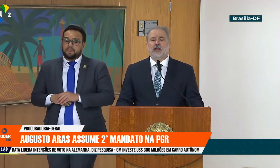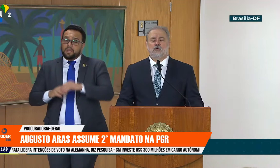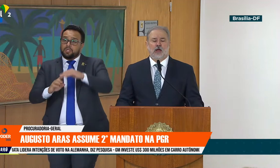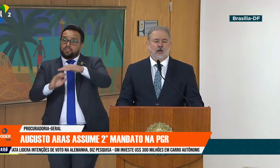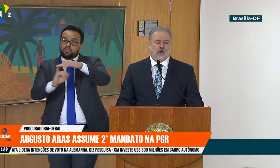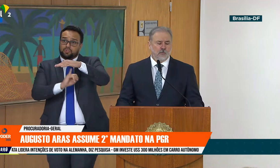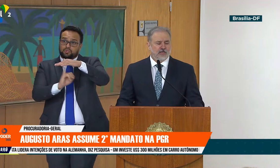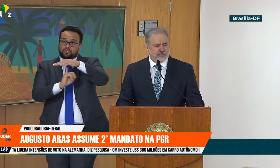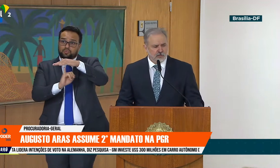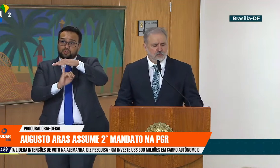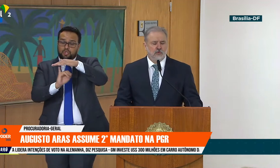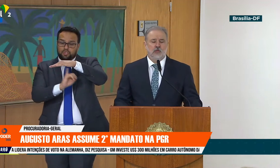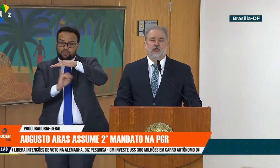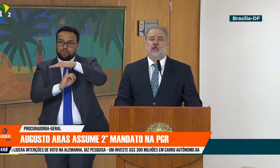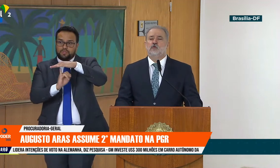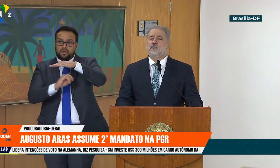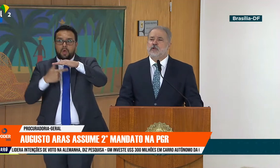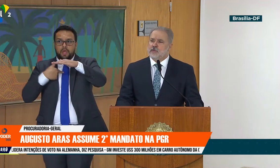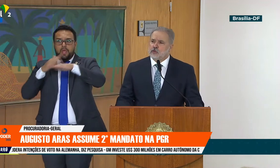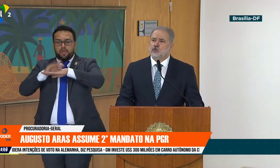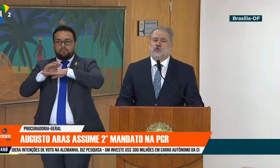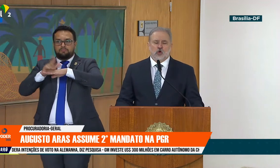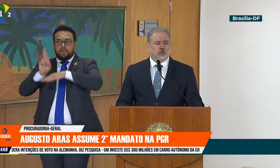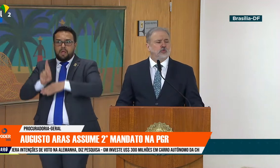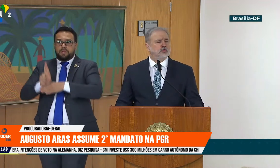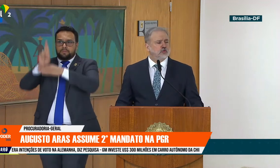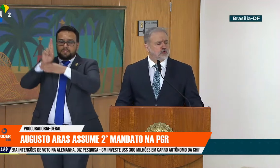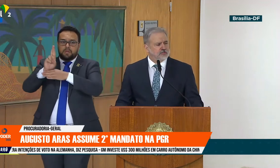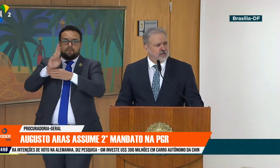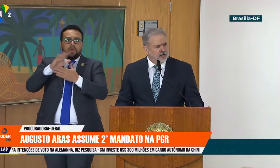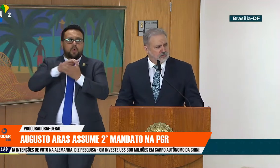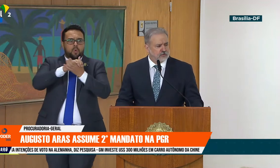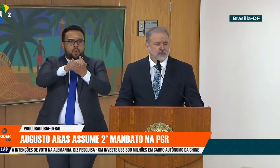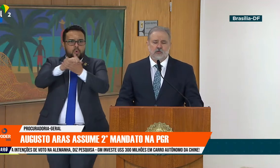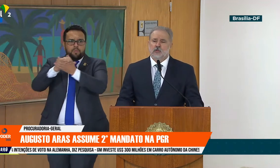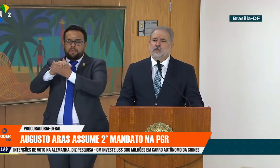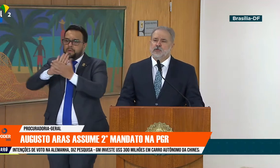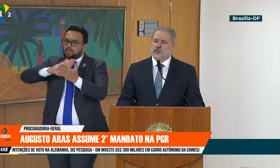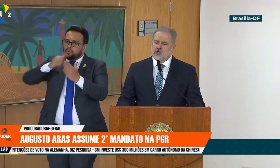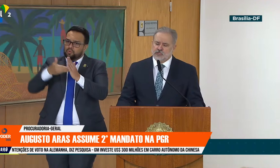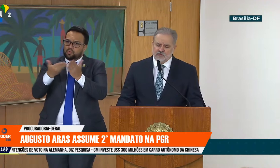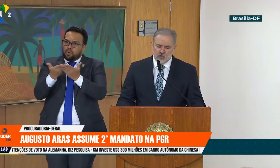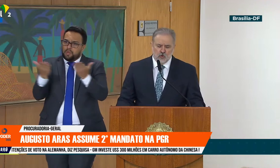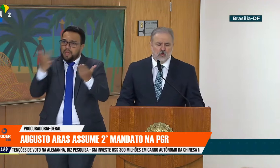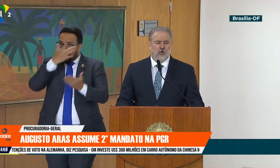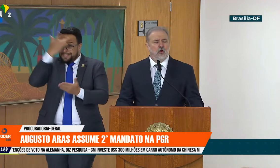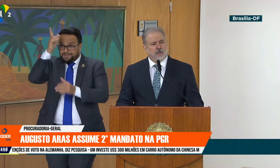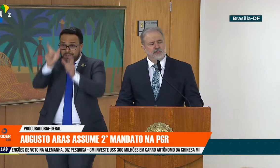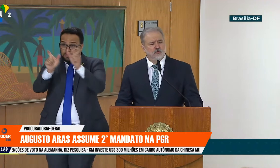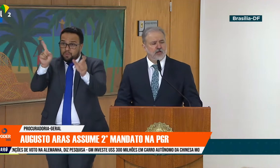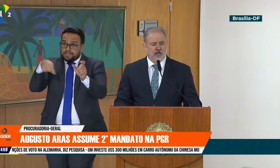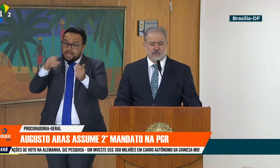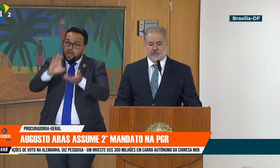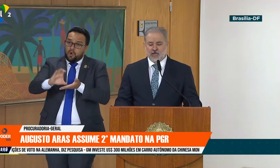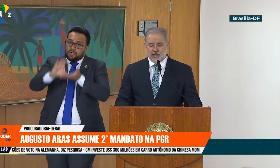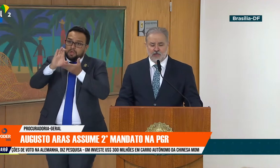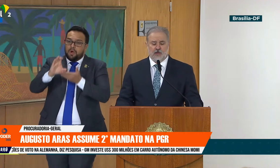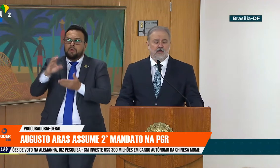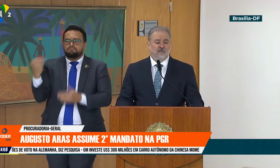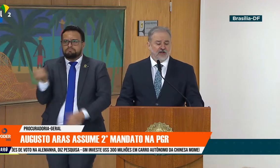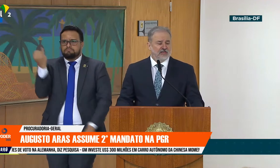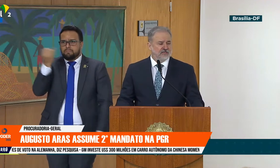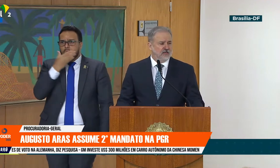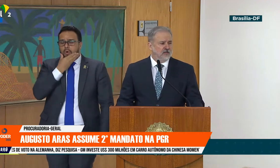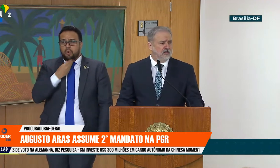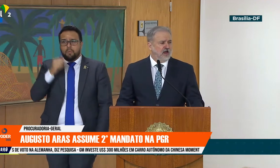instituição a qual presido e cumprimento todos os seus conselheiros, pessoas de valor, homens e mulheres que